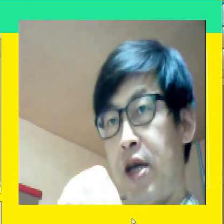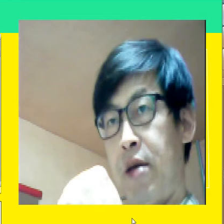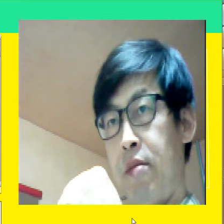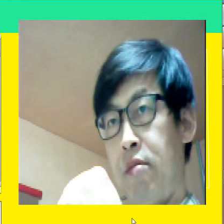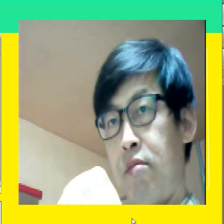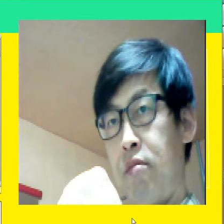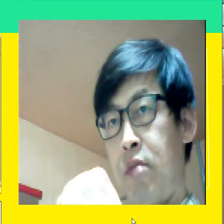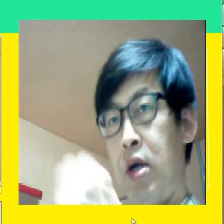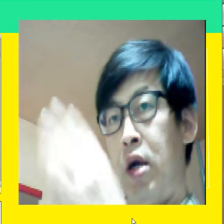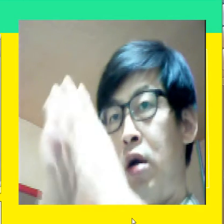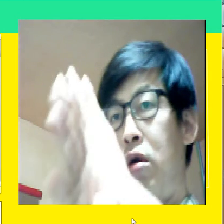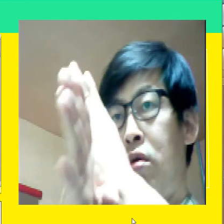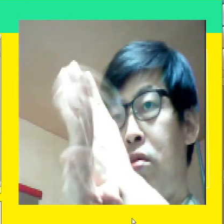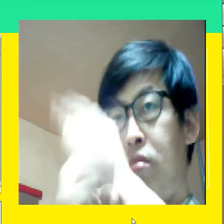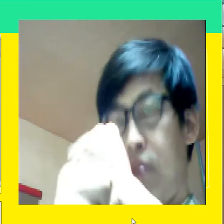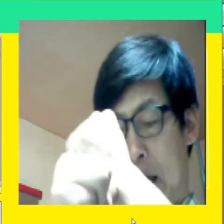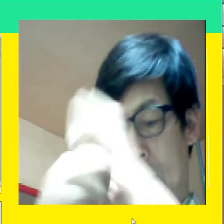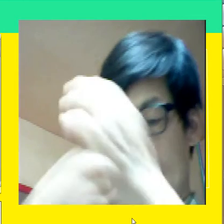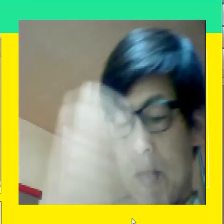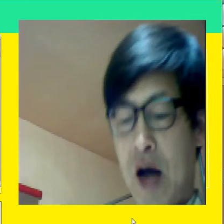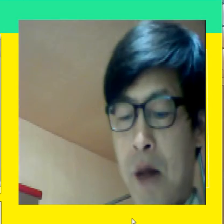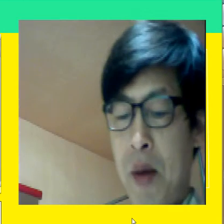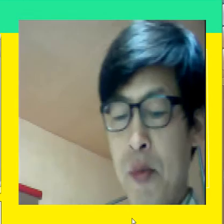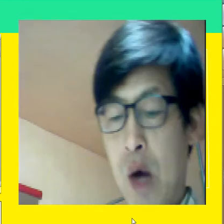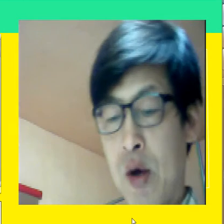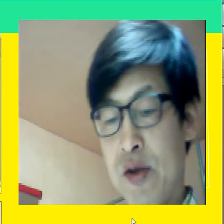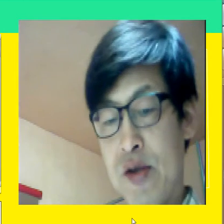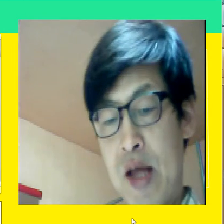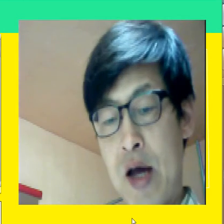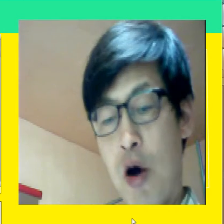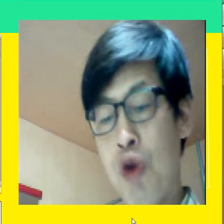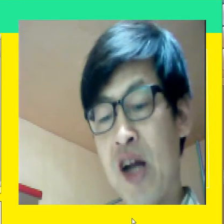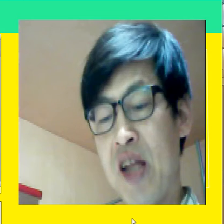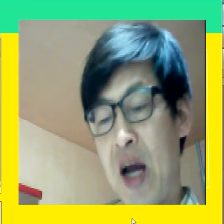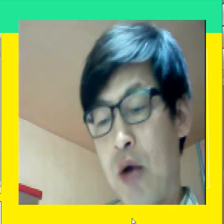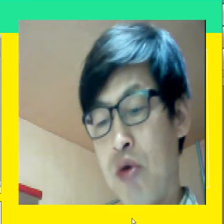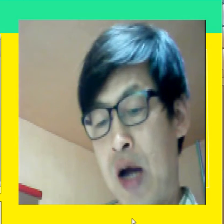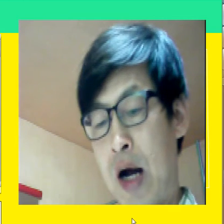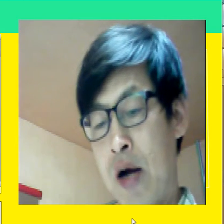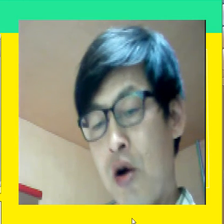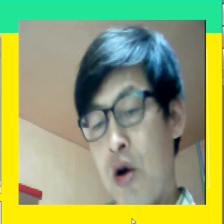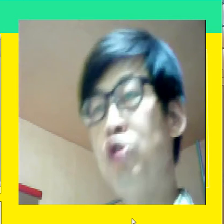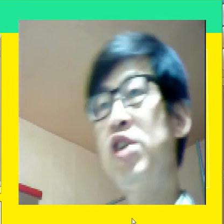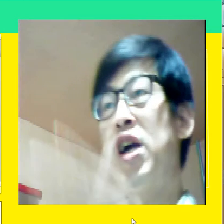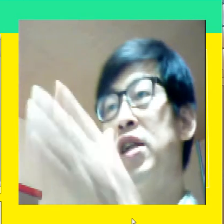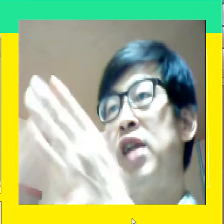이렇게 앞에 한번 나온 거 같은데 언제 할 때 나왔구나 언제 할 때